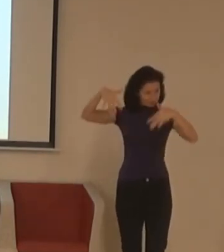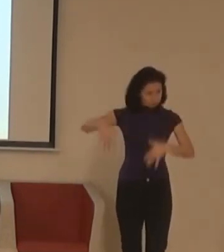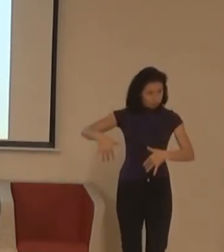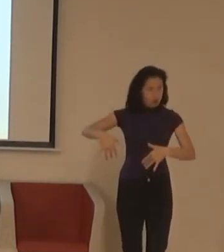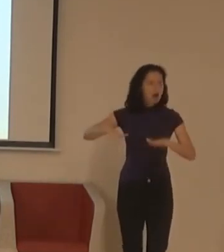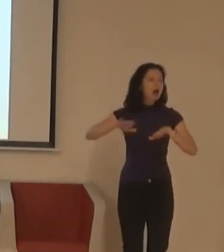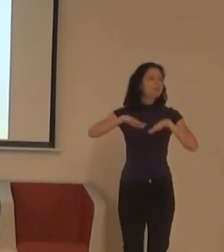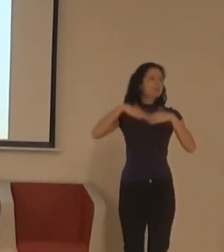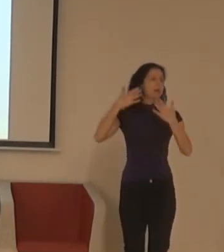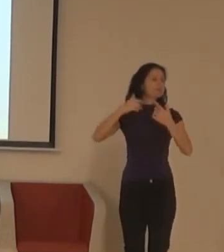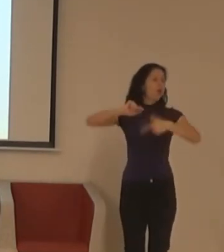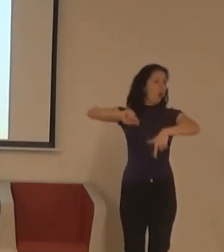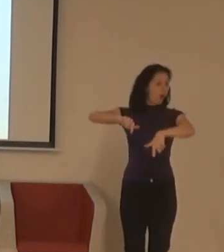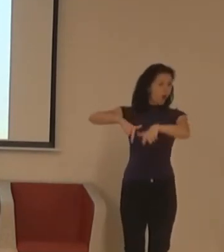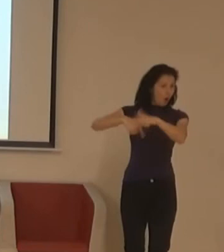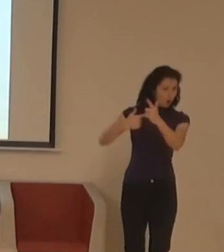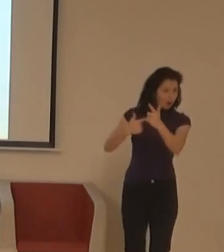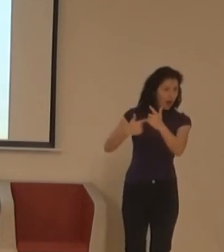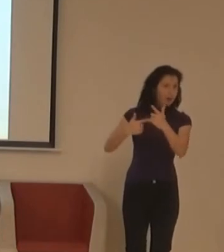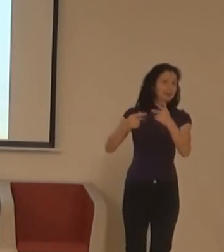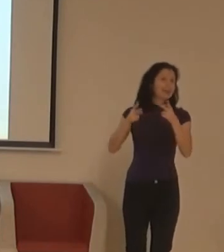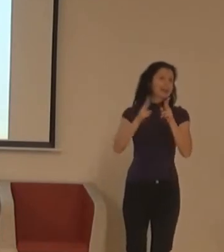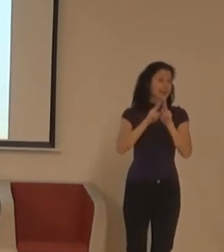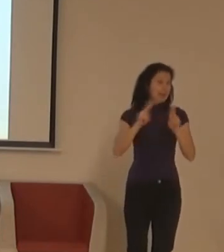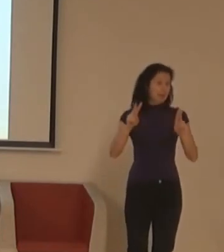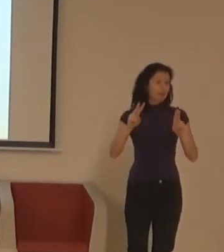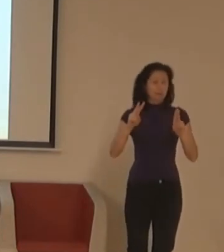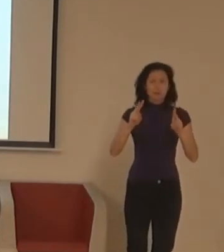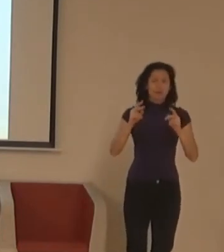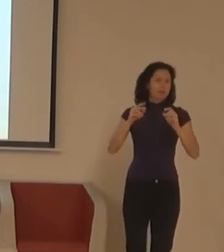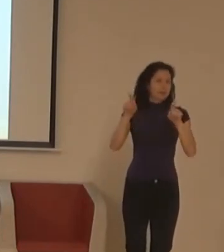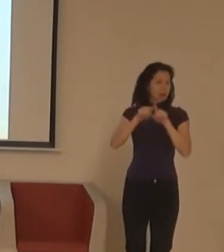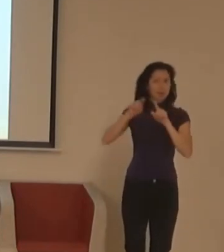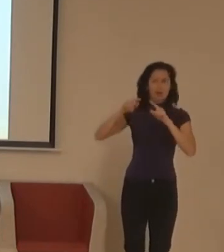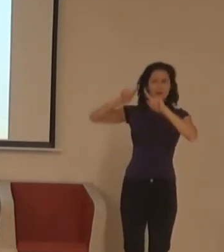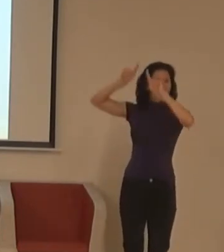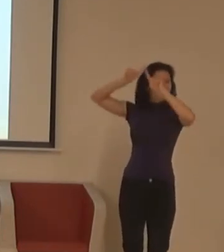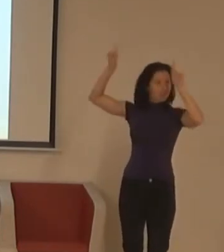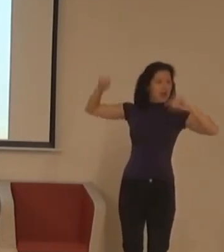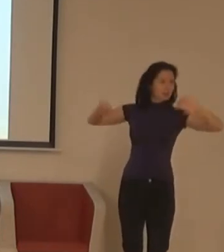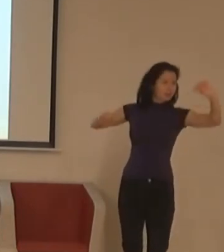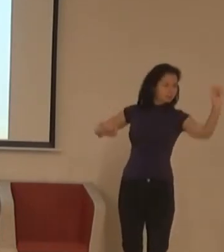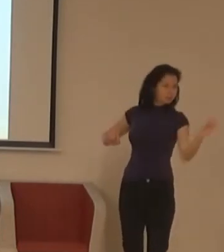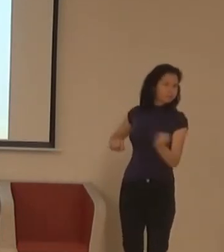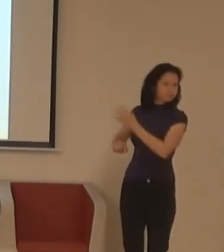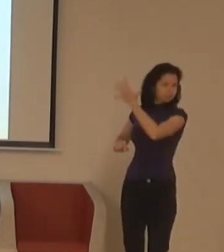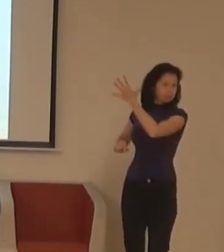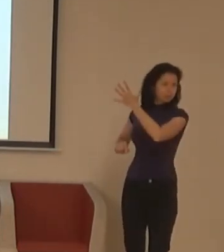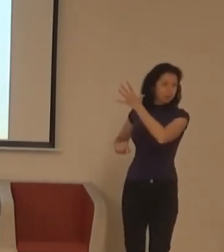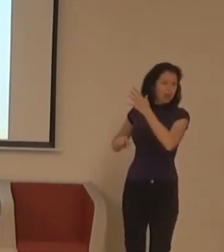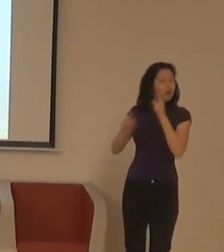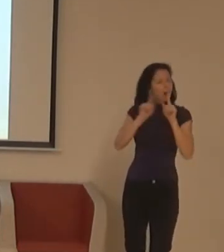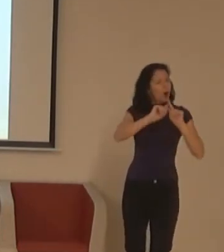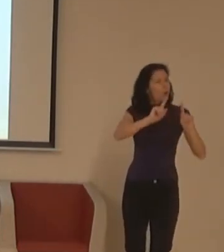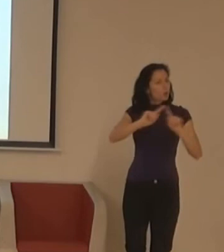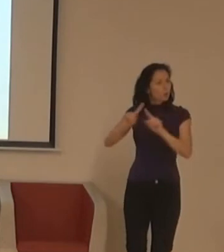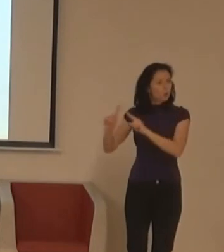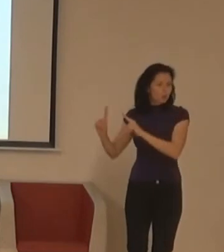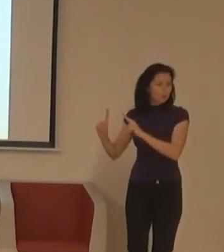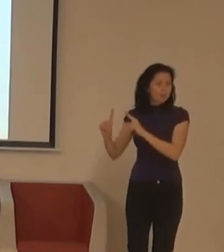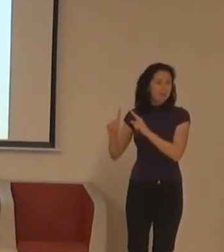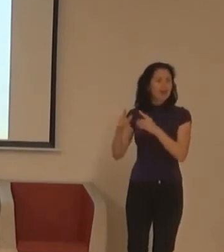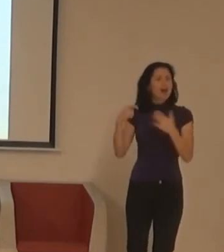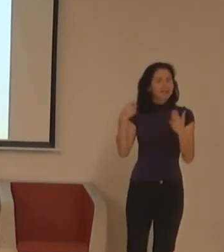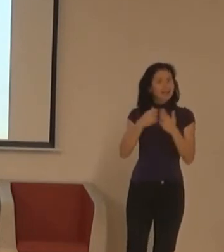společnosti, ve kterém žijeme, je hmatatelná a můžete si ji zkusit a začíná vám to upořit to, jak si představujete, že je něco